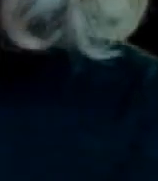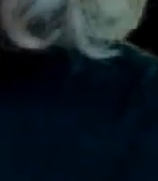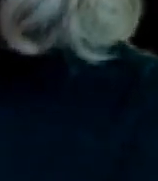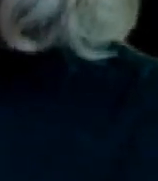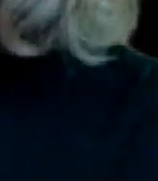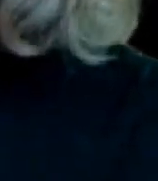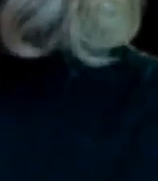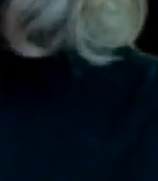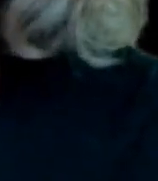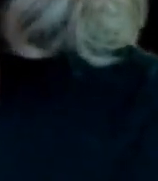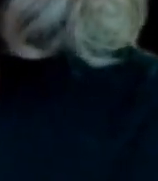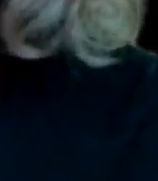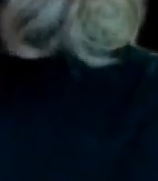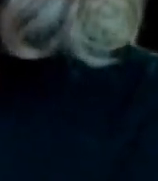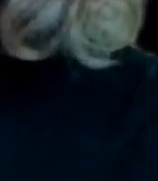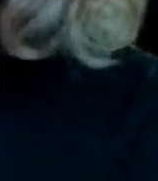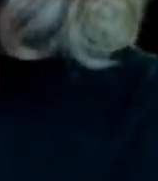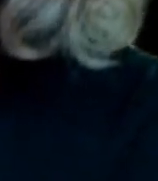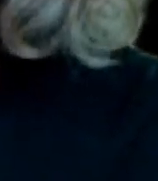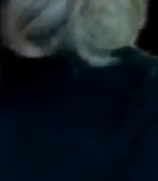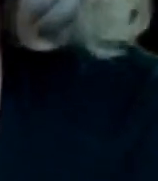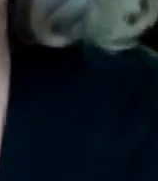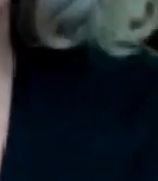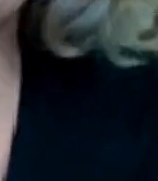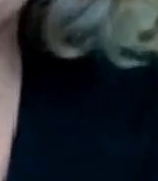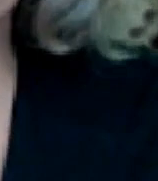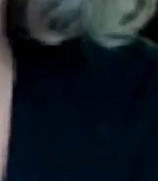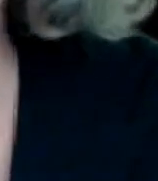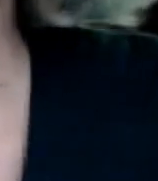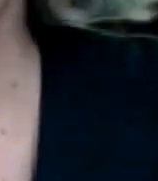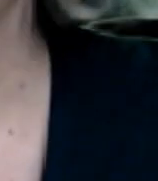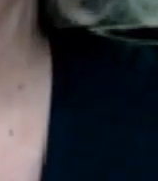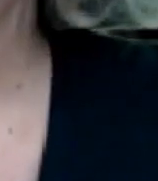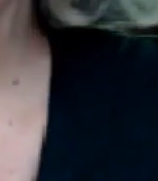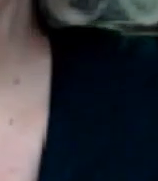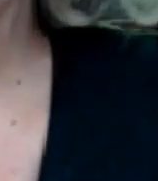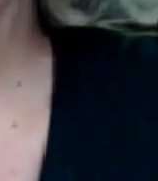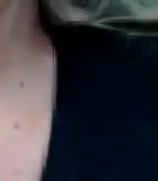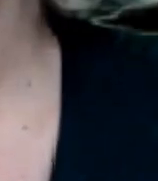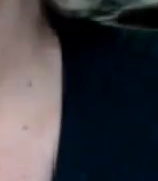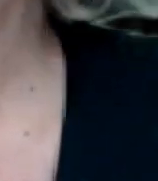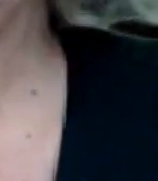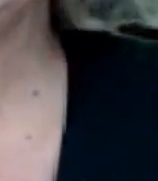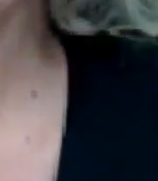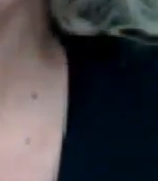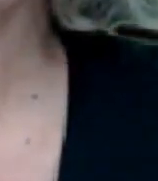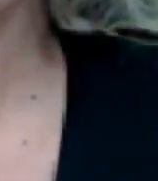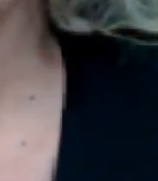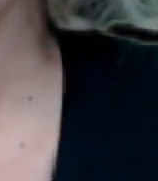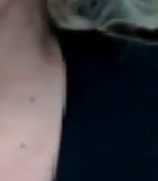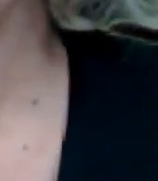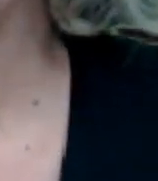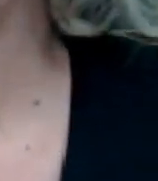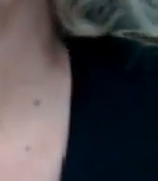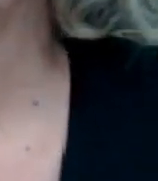sobre esto yo no sabía que ibas a tocar el tema no pero pues pero pues bueno el martes